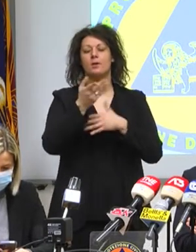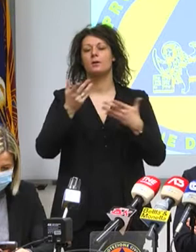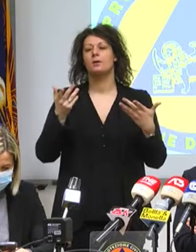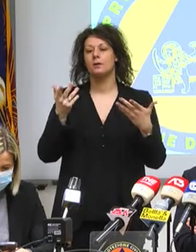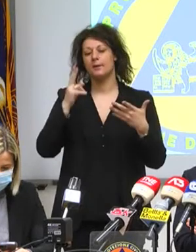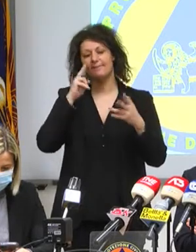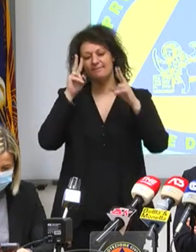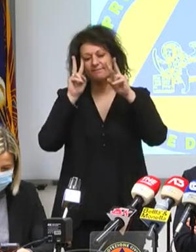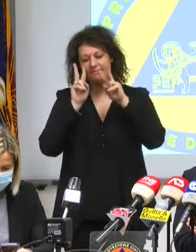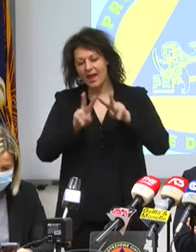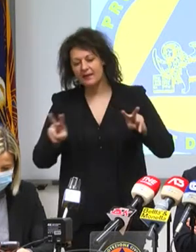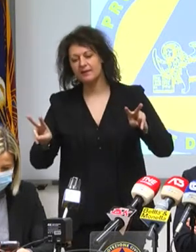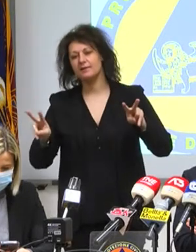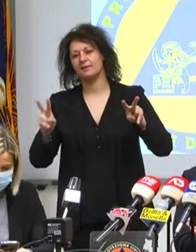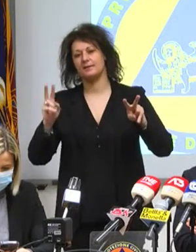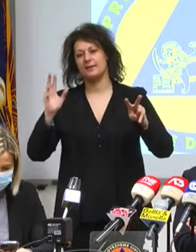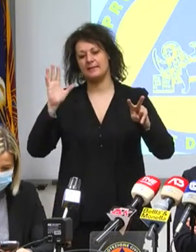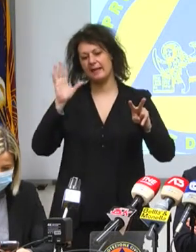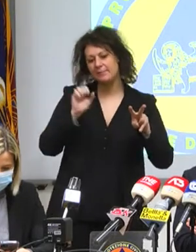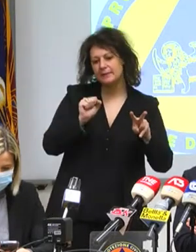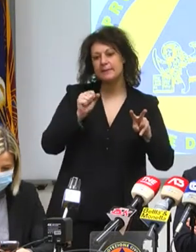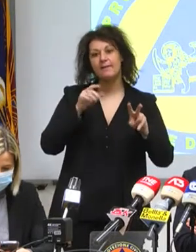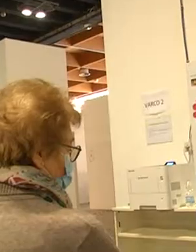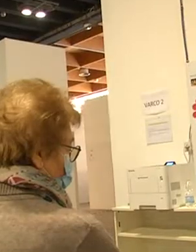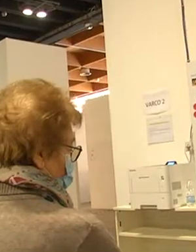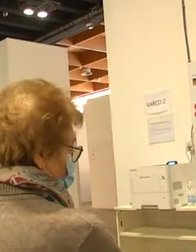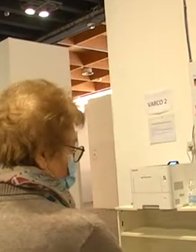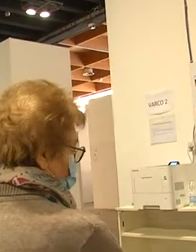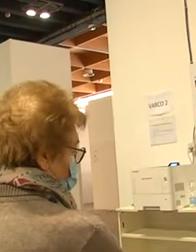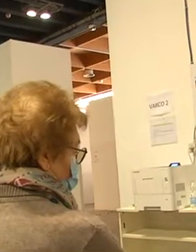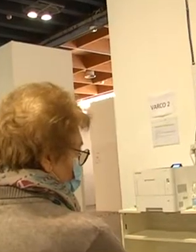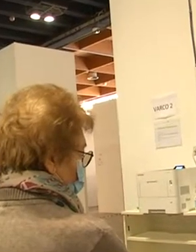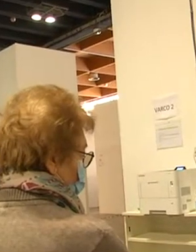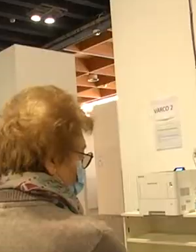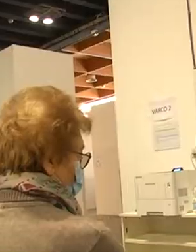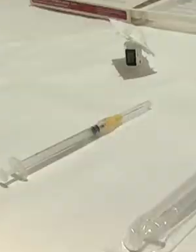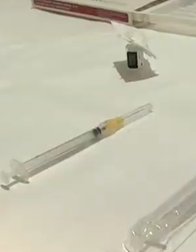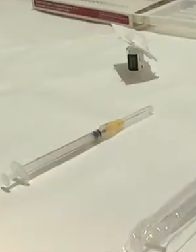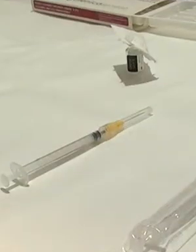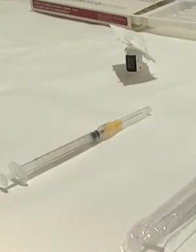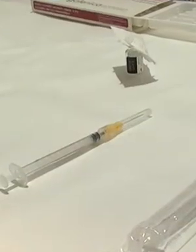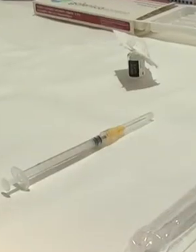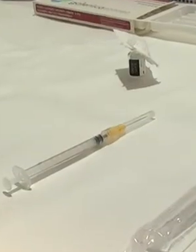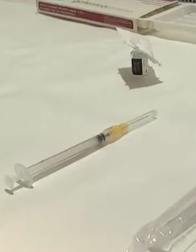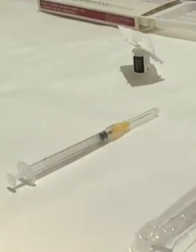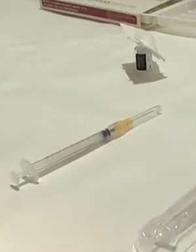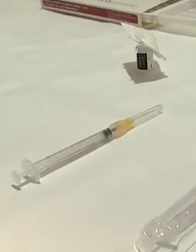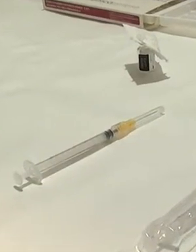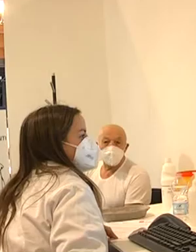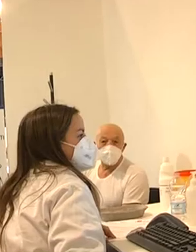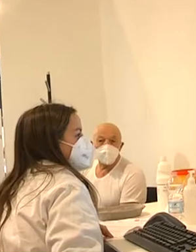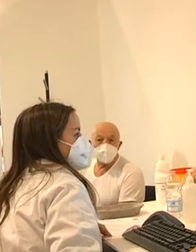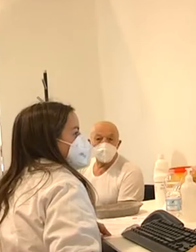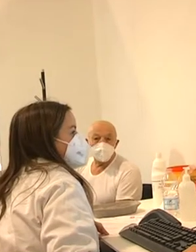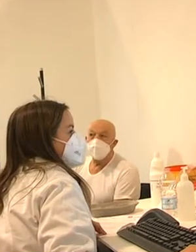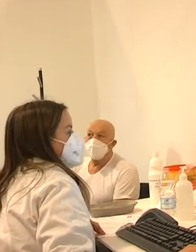modo tale da misurare la circolazione del virus. Chiusura sui vaccini anti-covid che il Veneto chiede di poter